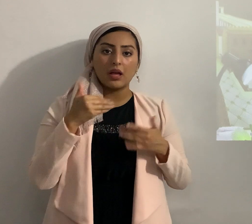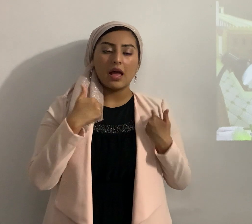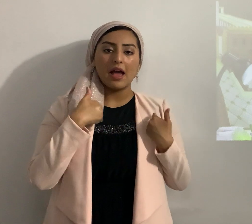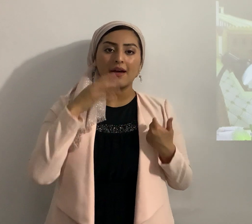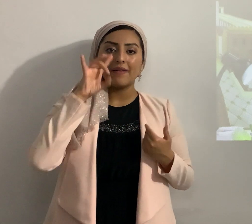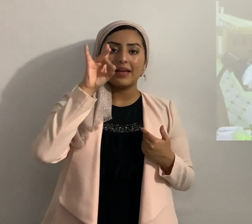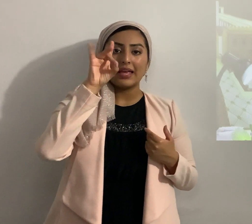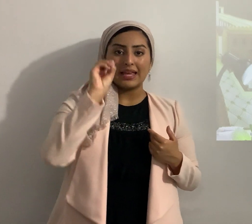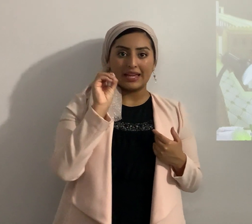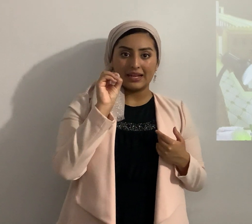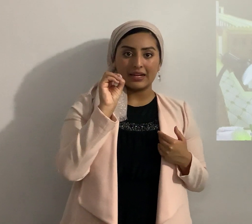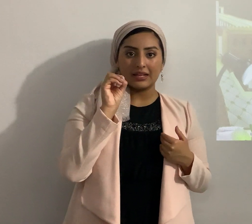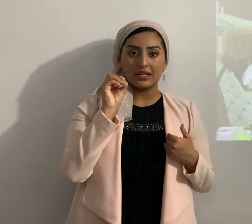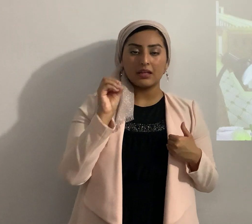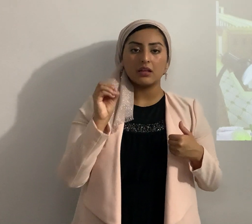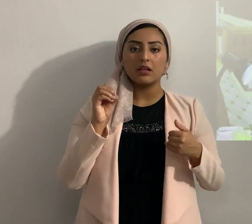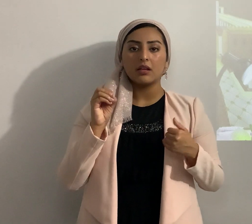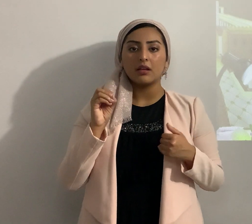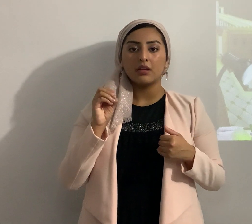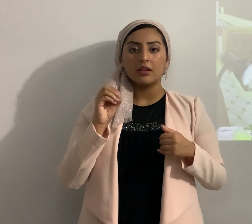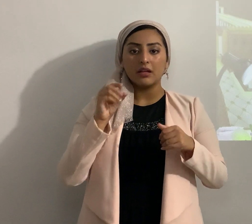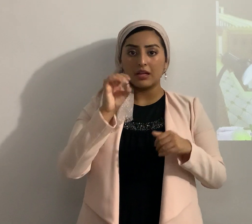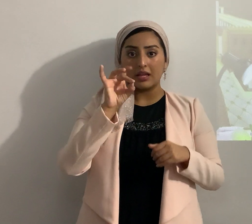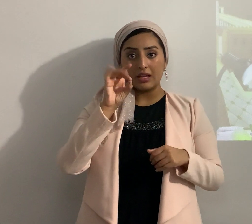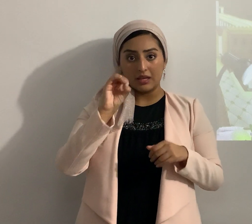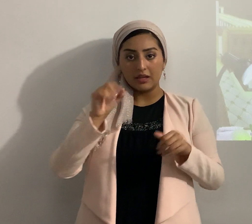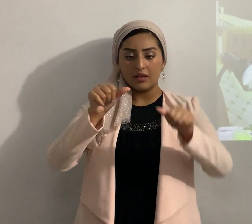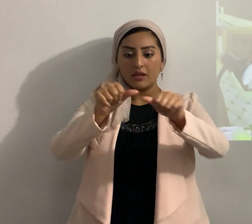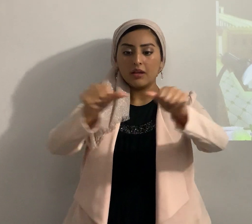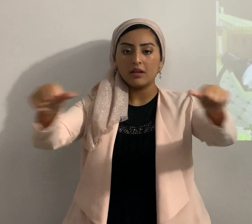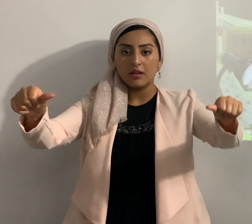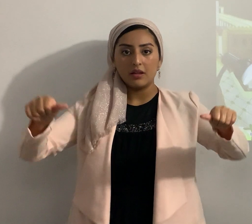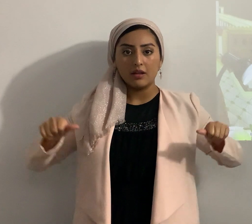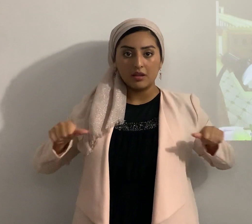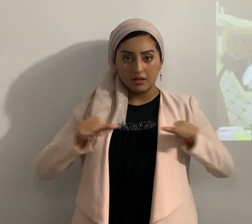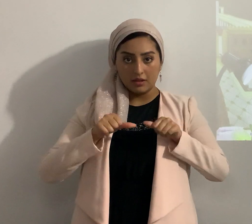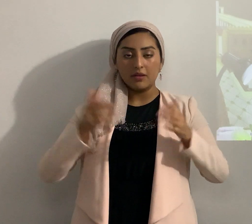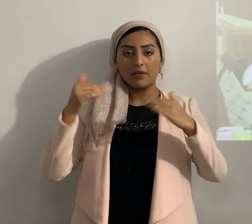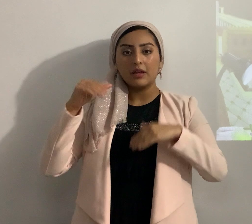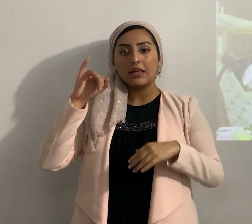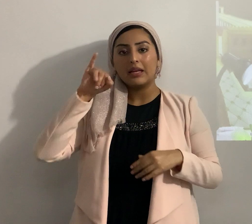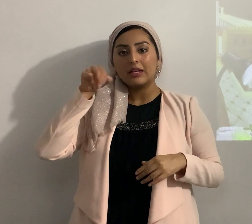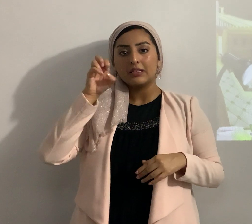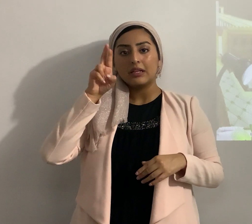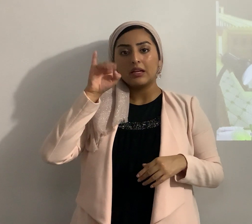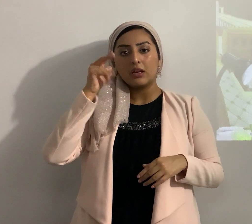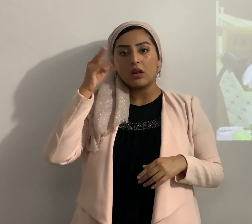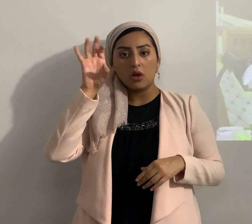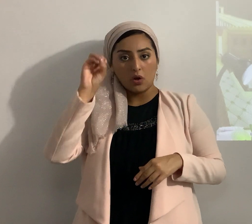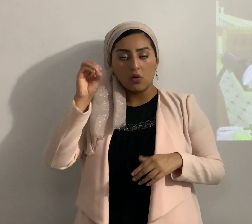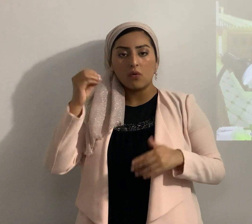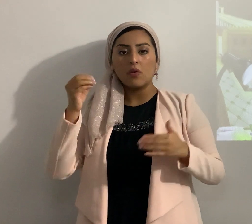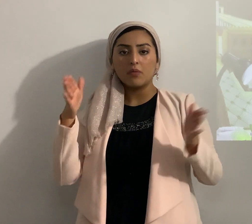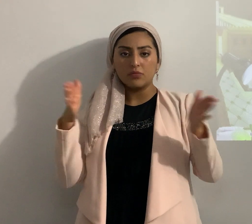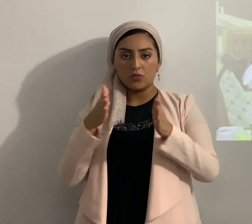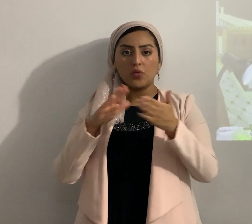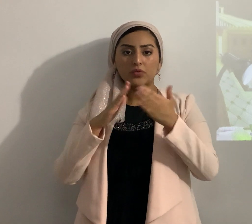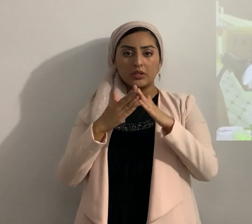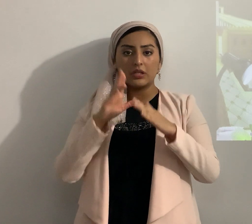hectáreas Jericó aunque era la ciudad más fortificada pero era pequeña 3.3 hectáreas